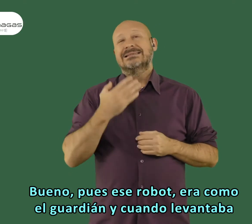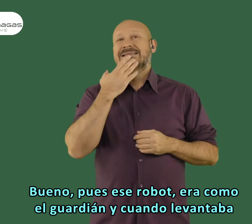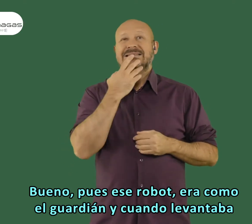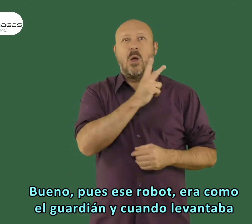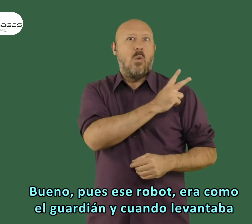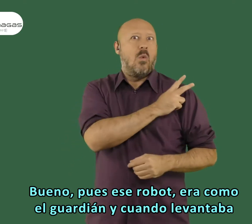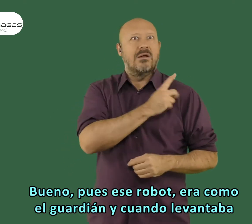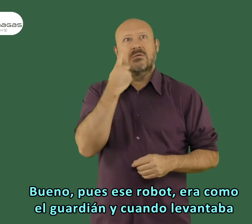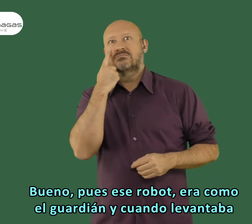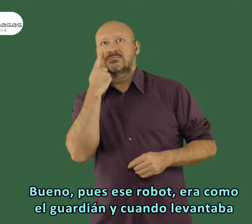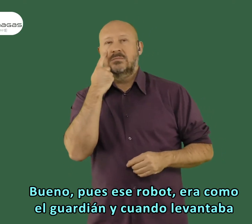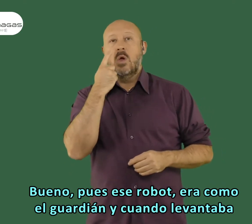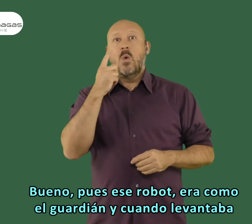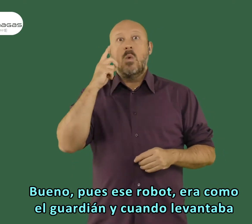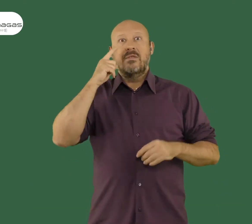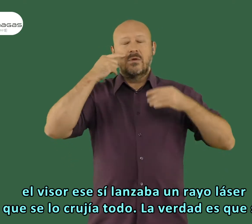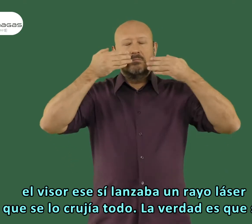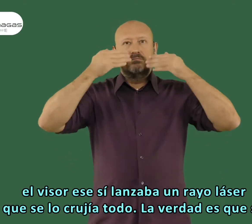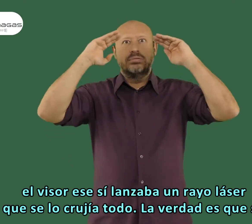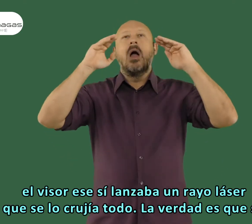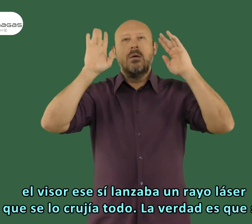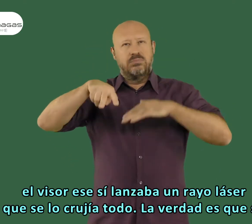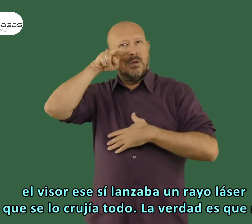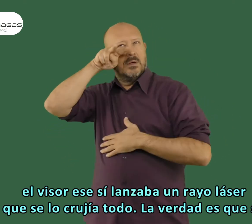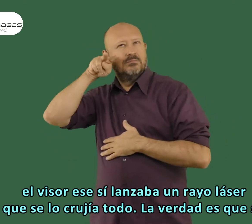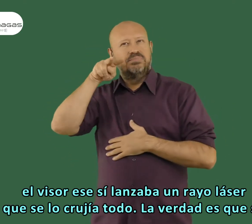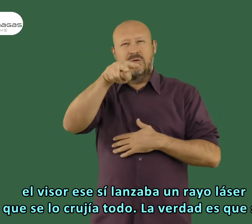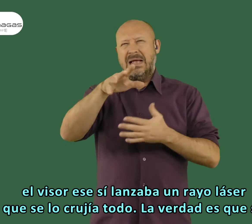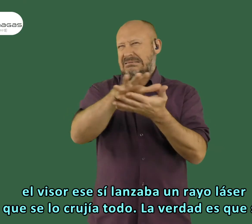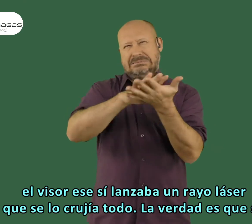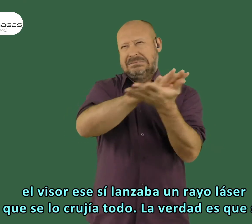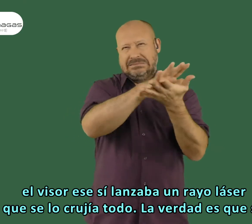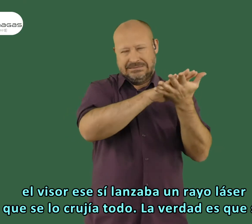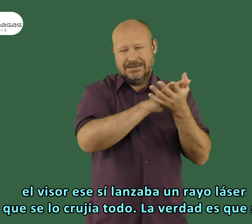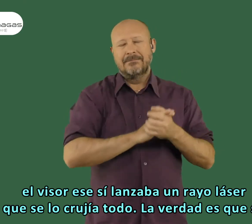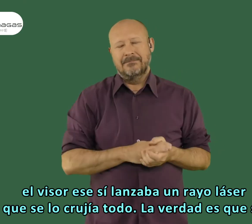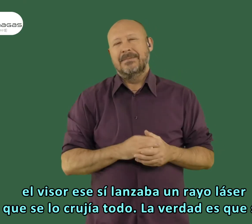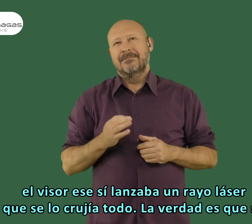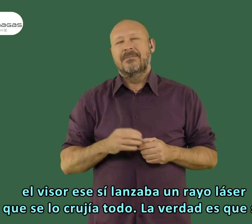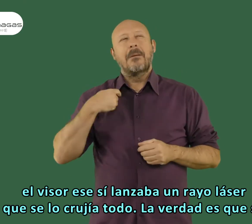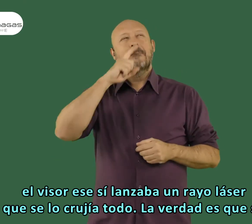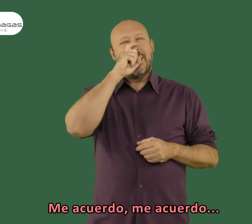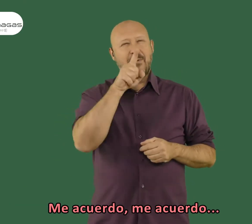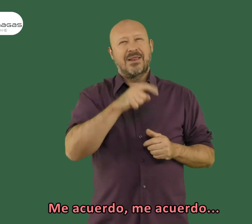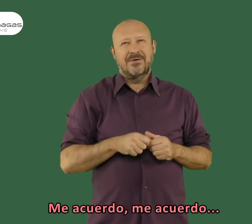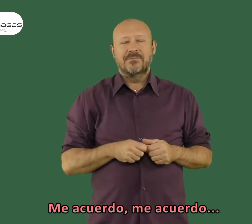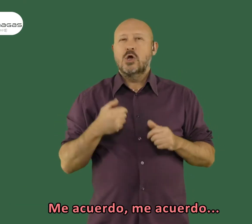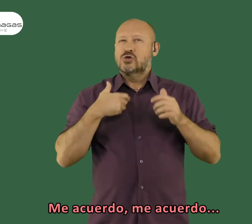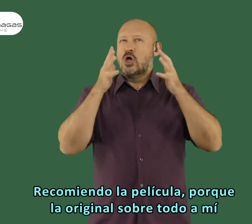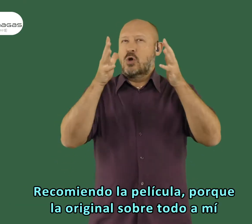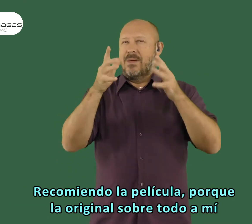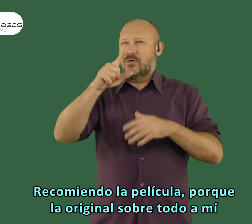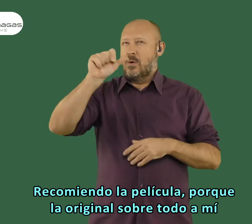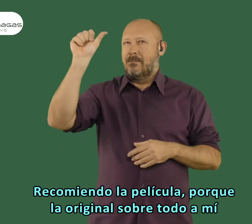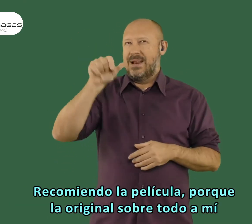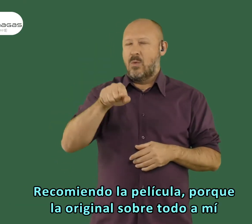era como el guardián y cuando levantaba el visor, ese sí lanzaba un rayo láser, que se lo crujía todo. La verdad es que sí. Me acuerdo, me